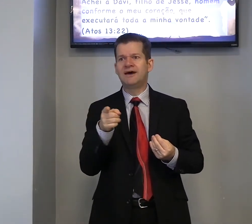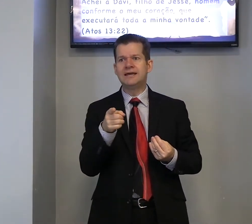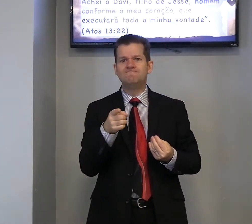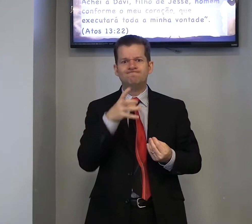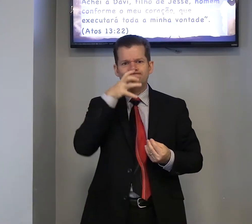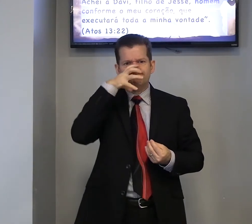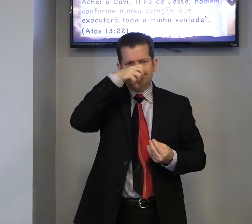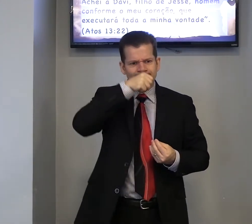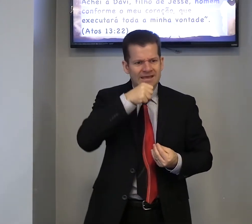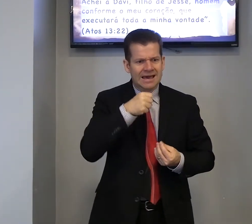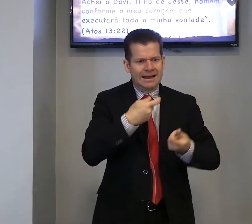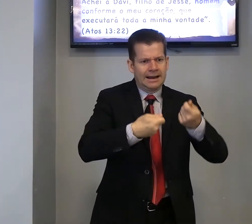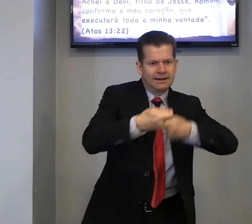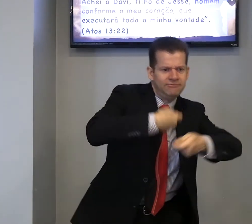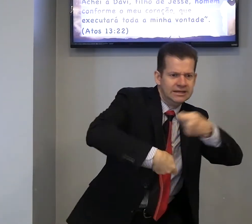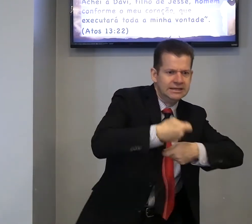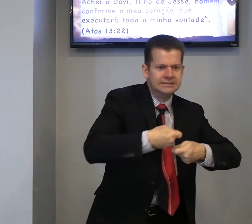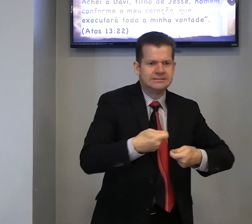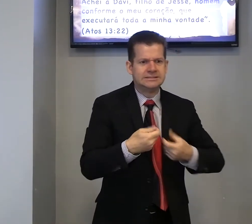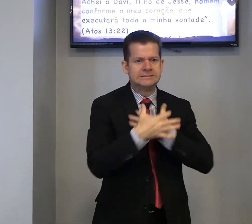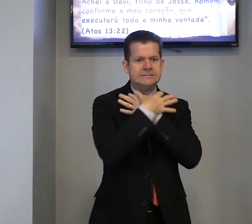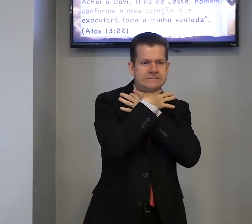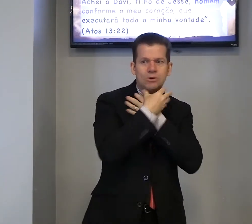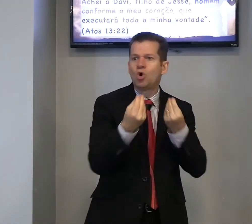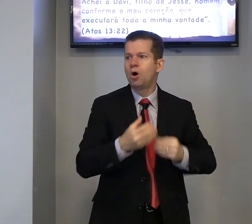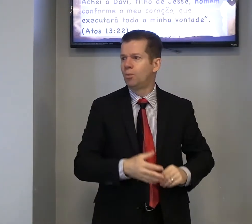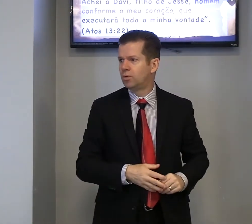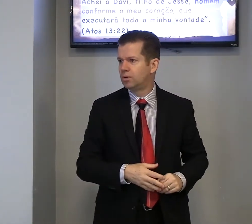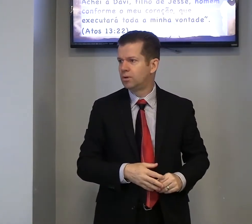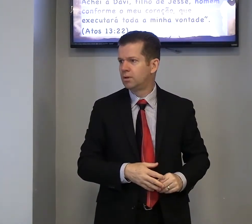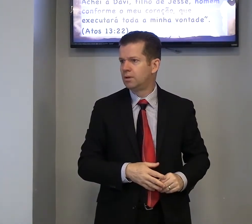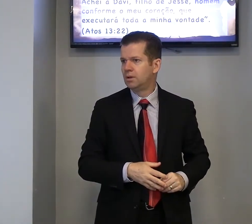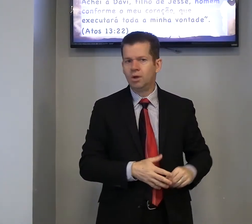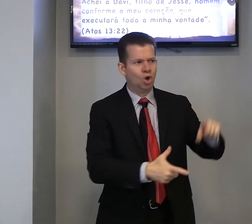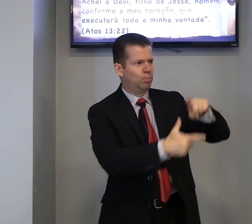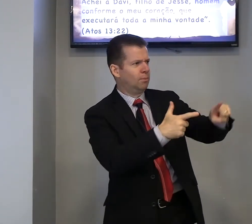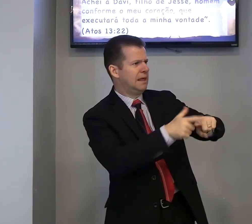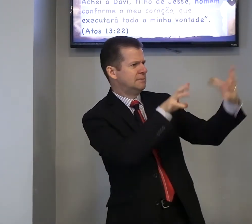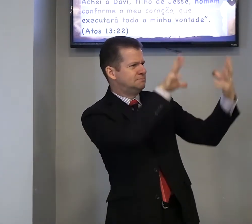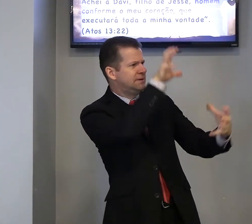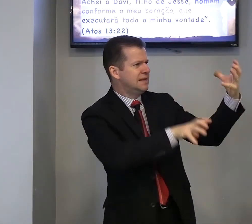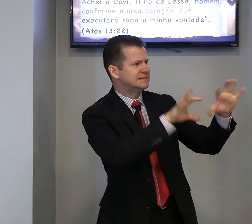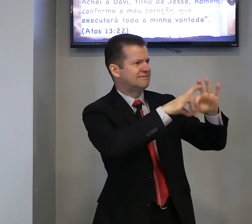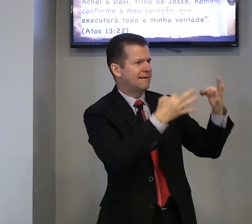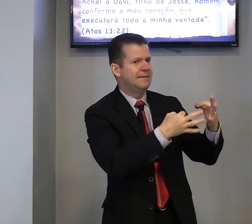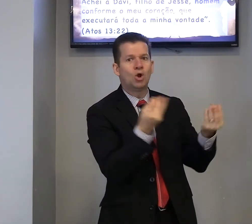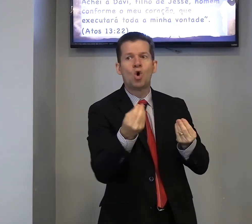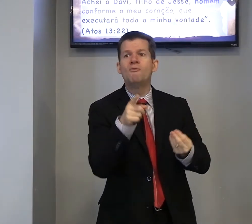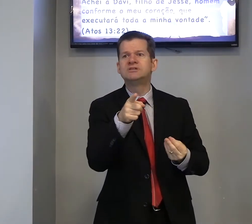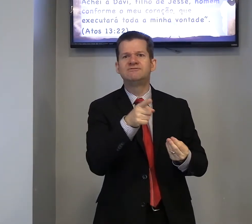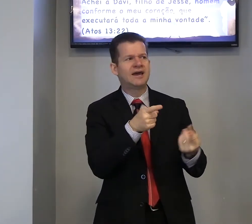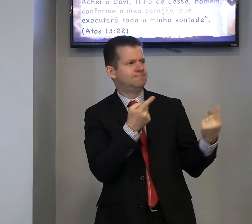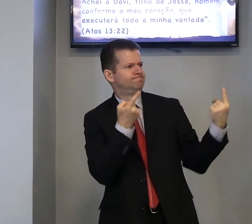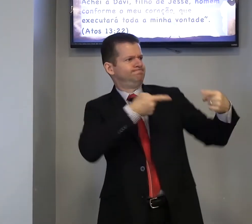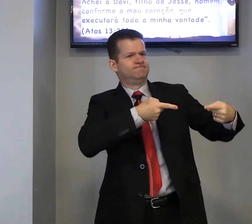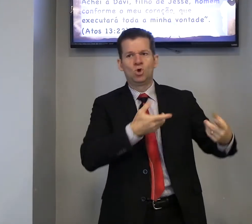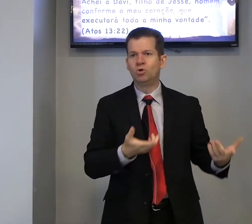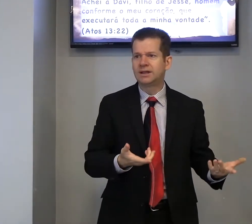vai, encarar finanças, como, problemas, brigas, na família, como você vai, encontrar,